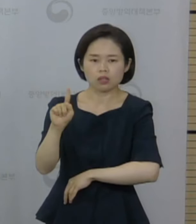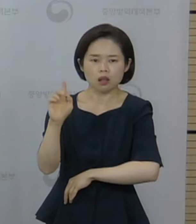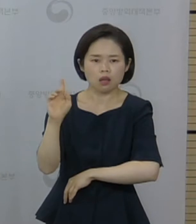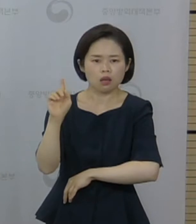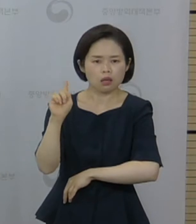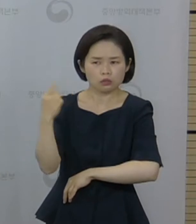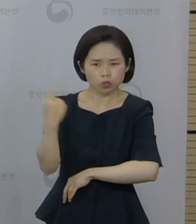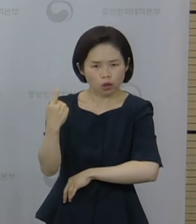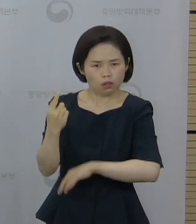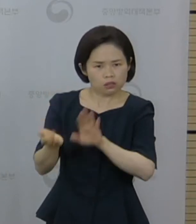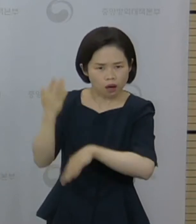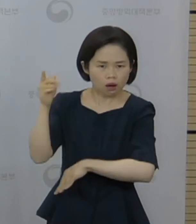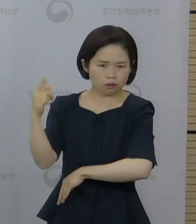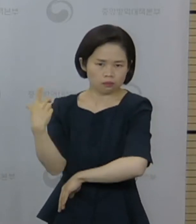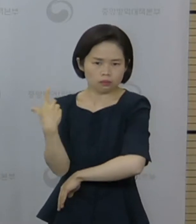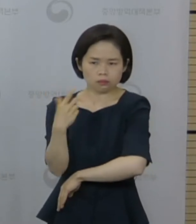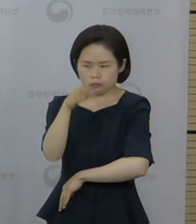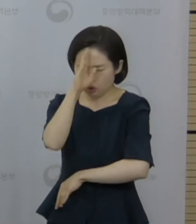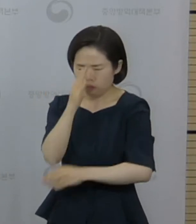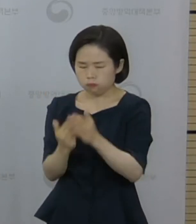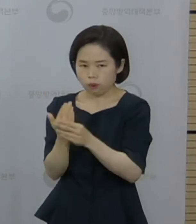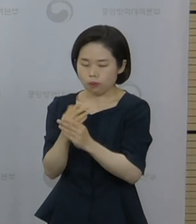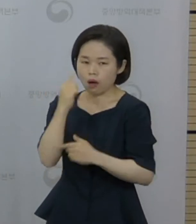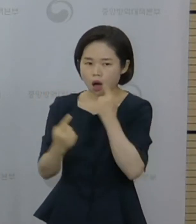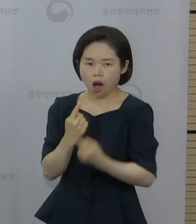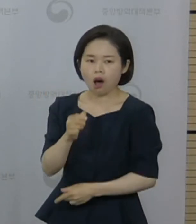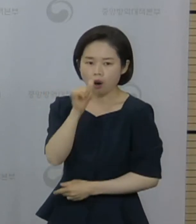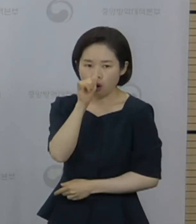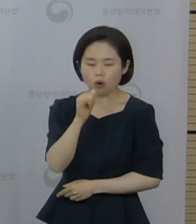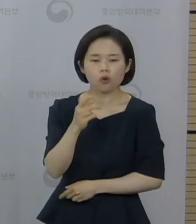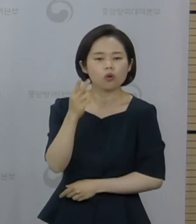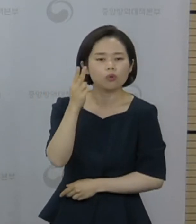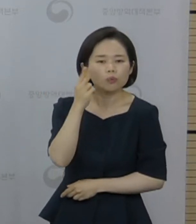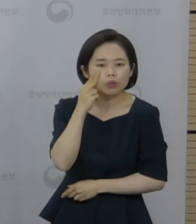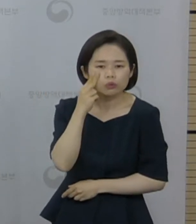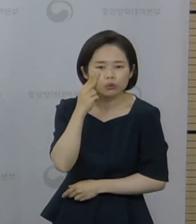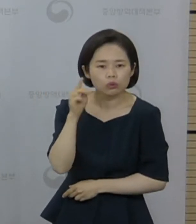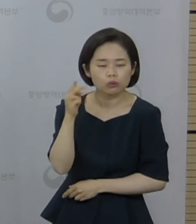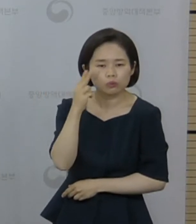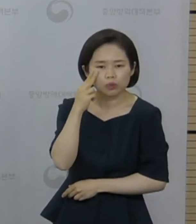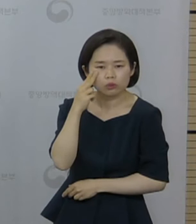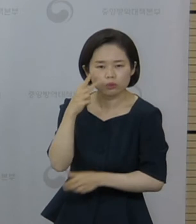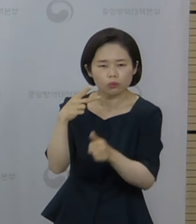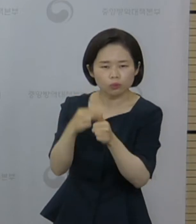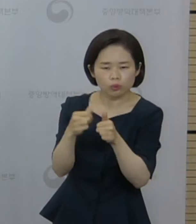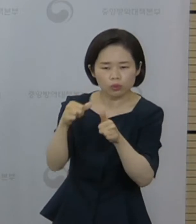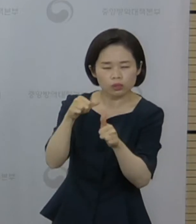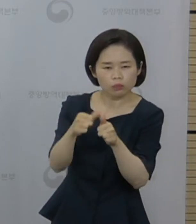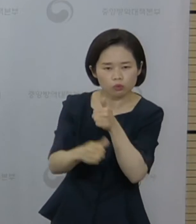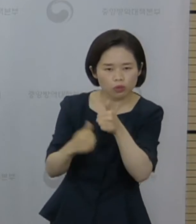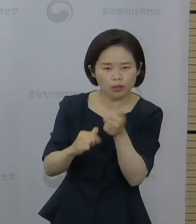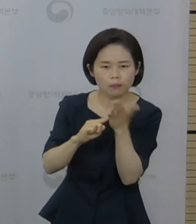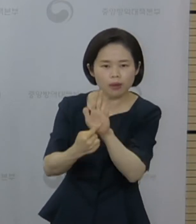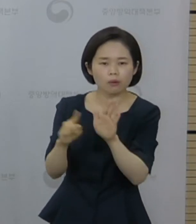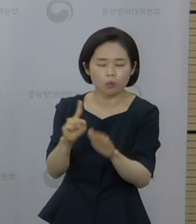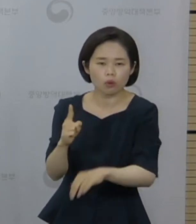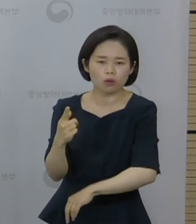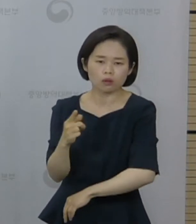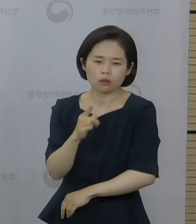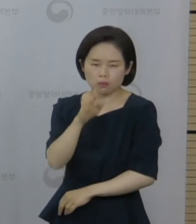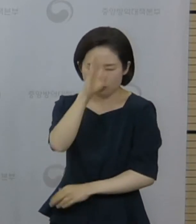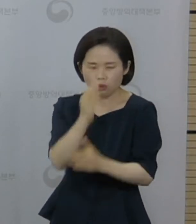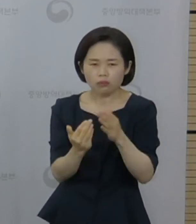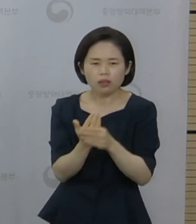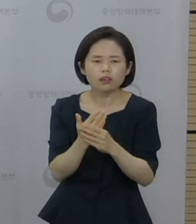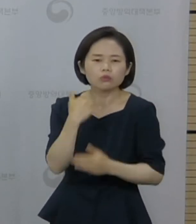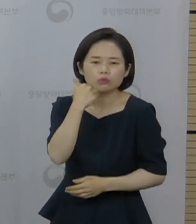23일 미국 예방접종자문위원회의 발표에 따르면 보고된 사례는 주로 남자, 청소년 및 젊은 성인으로